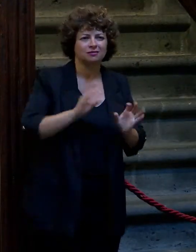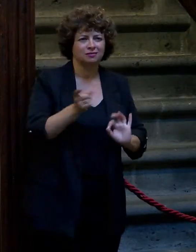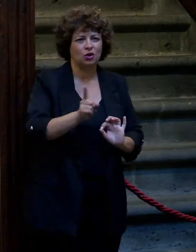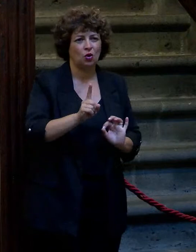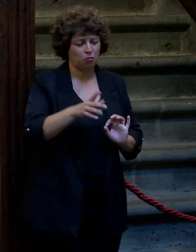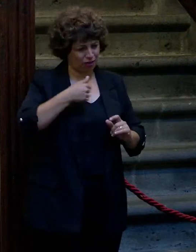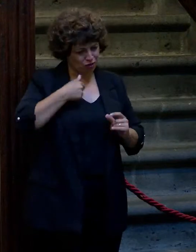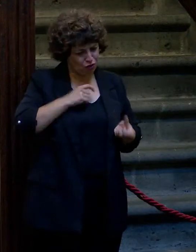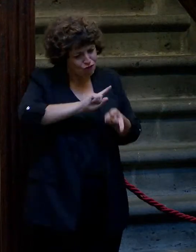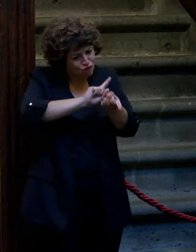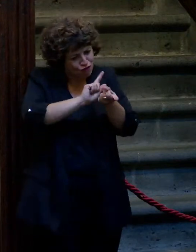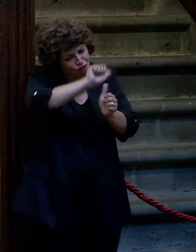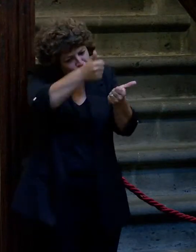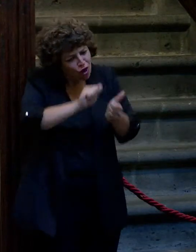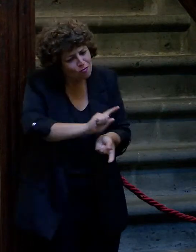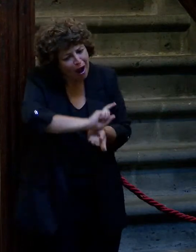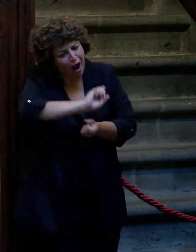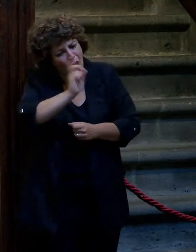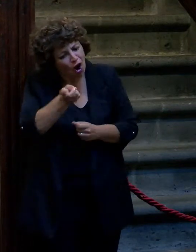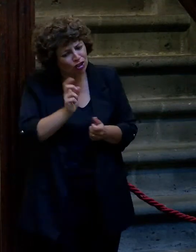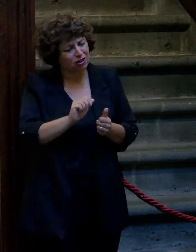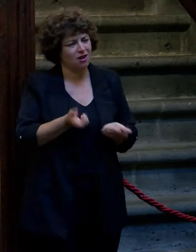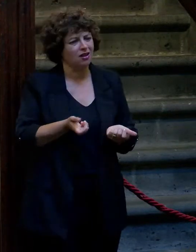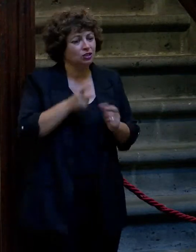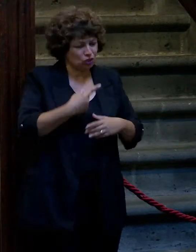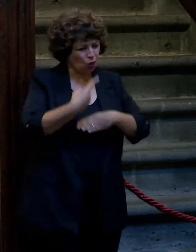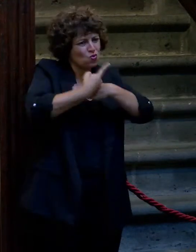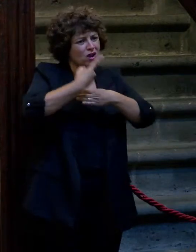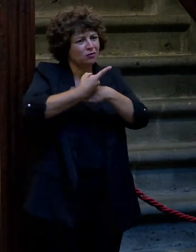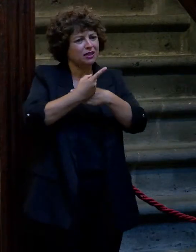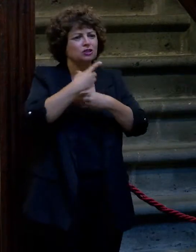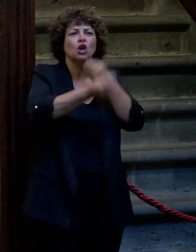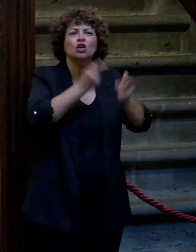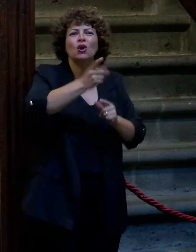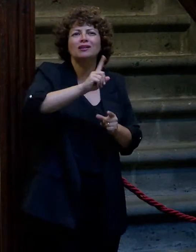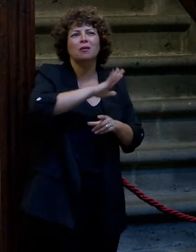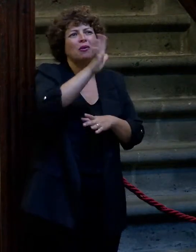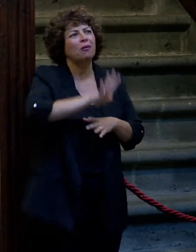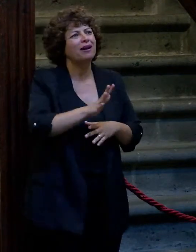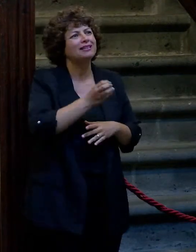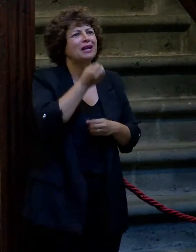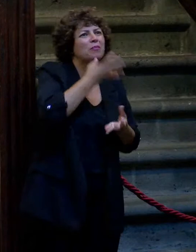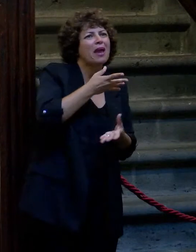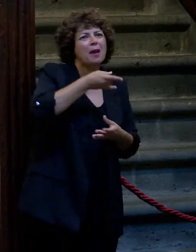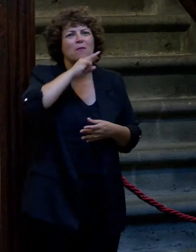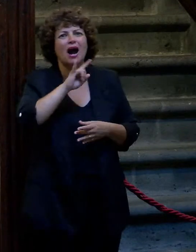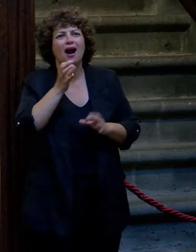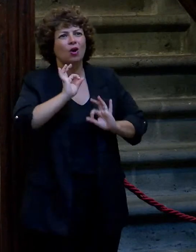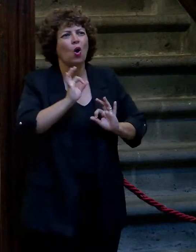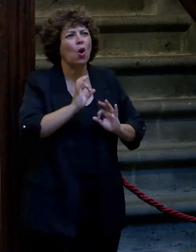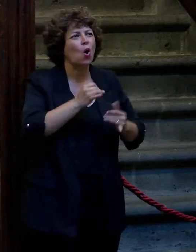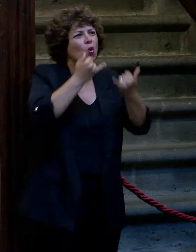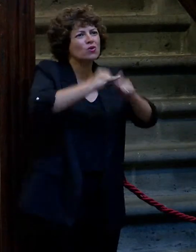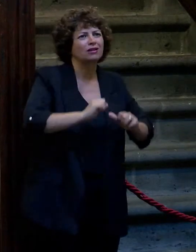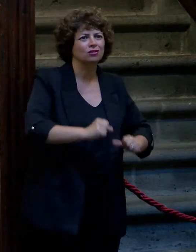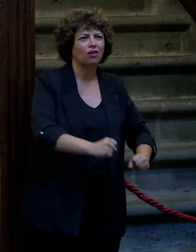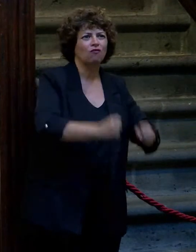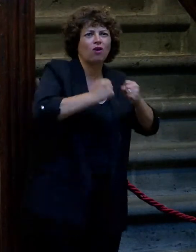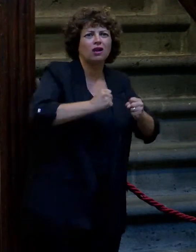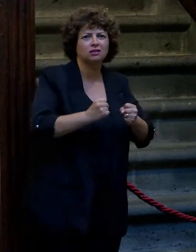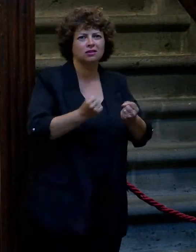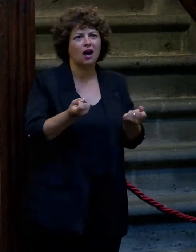así, tú eres de otra manera. Y entonces, es como una obligación, no lo haces porque te parezca ni bien ni mal. No es un acto ni de valentía, ni de cobardía, ni